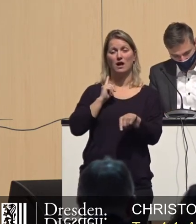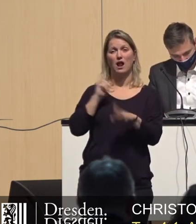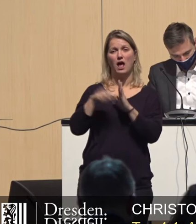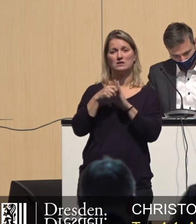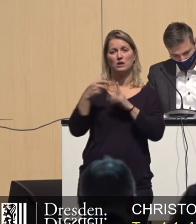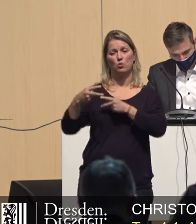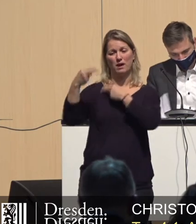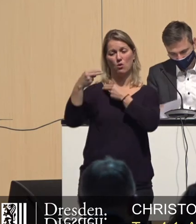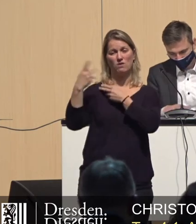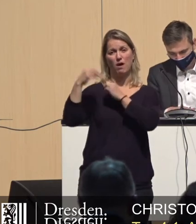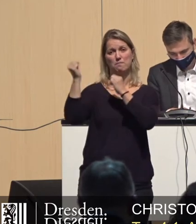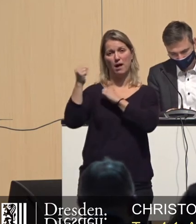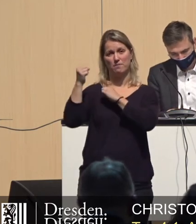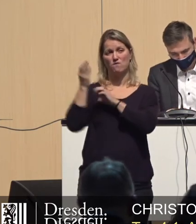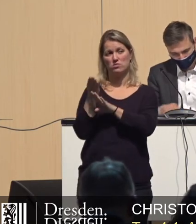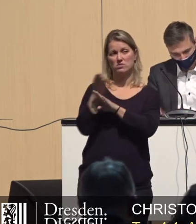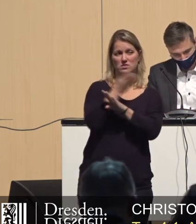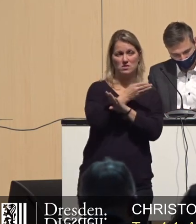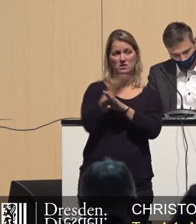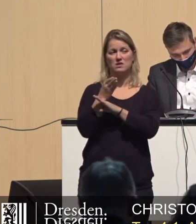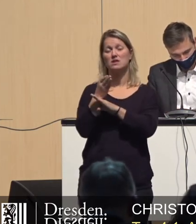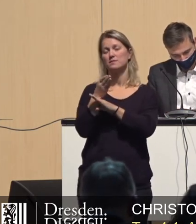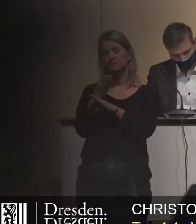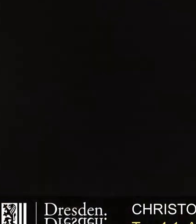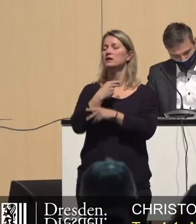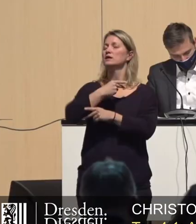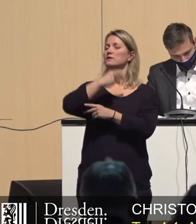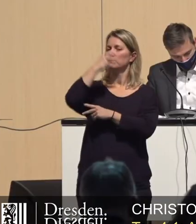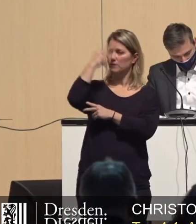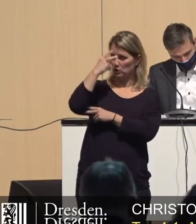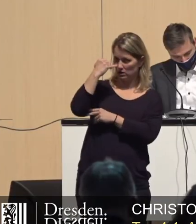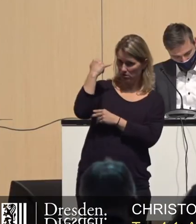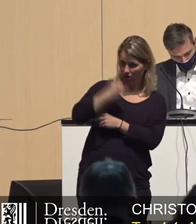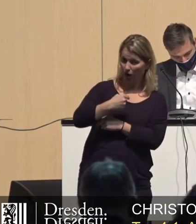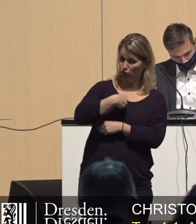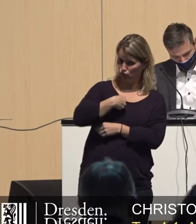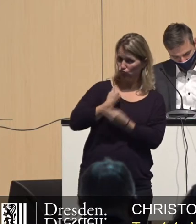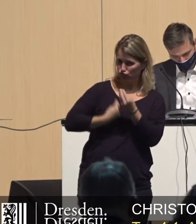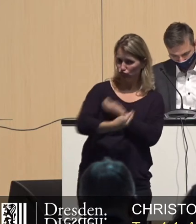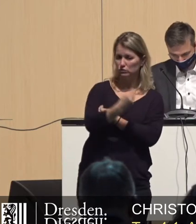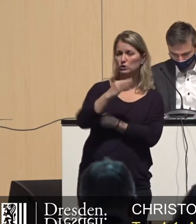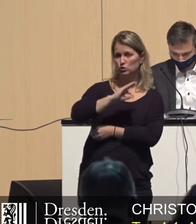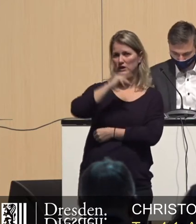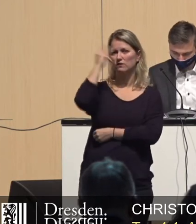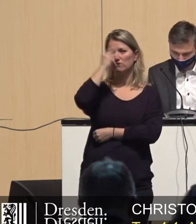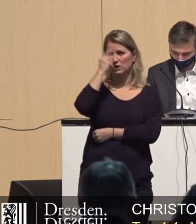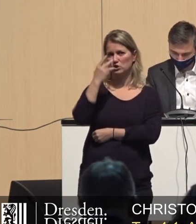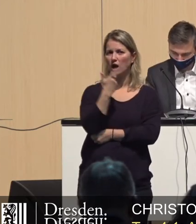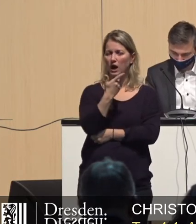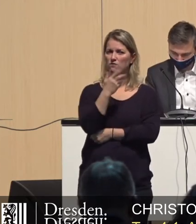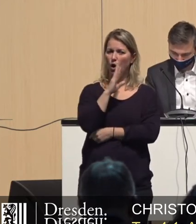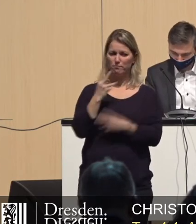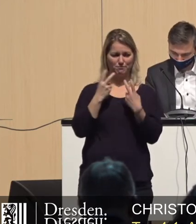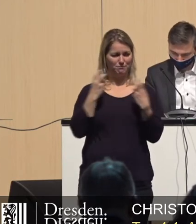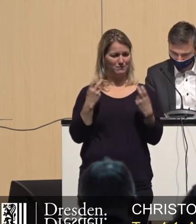die von hier aus gesehen linke Seite, das kann man grundsätzlich verstehen, also ich zumindest kann das sehr gut verstehen, dass Sie aus Ihrer Position